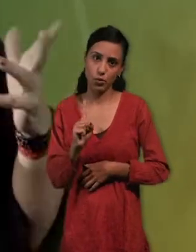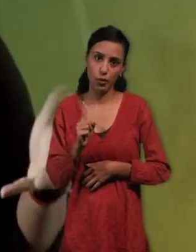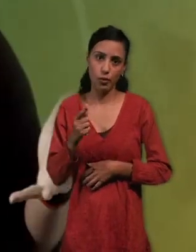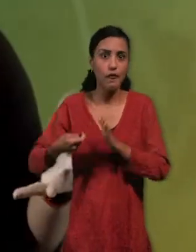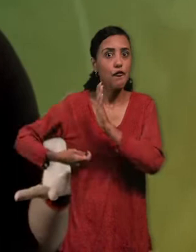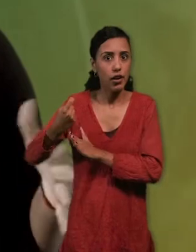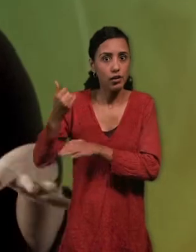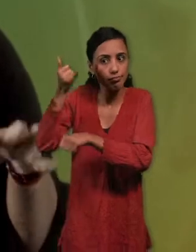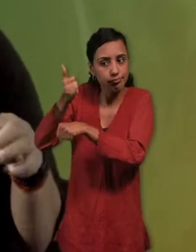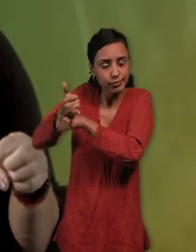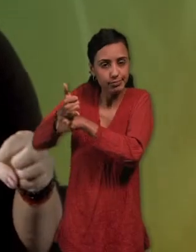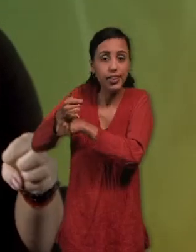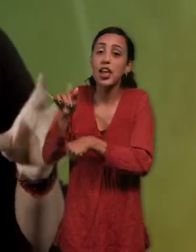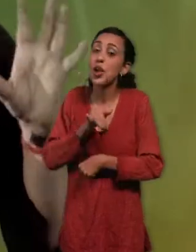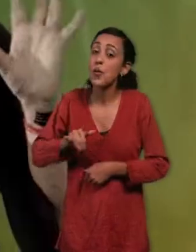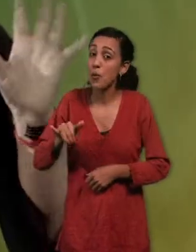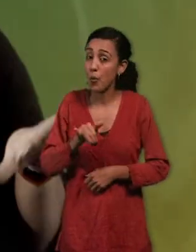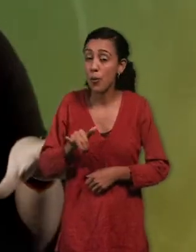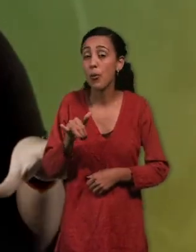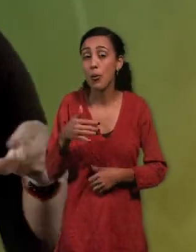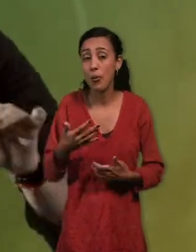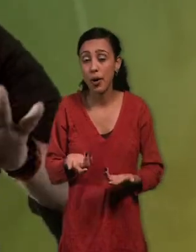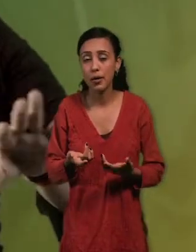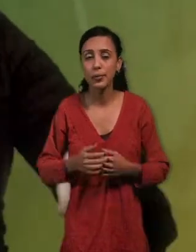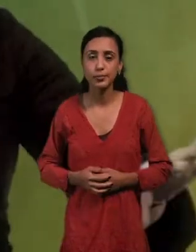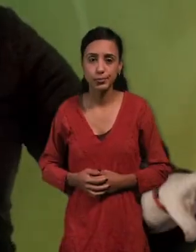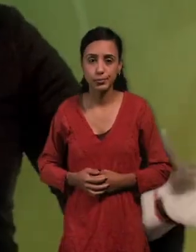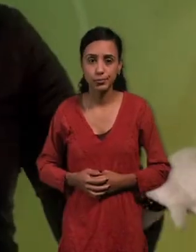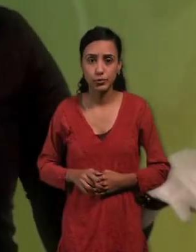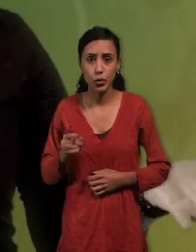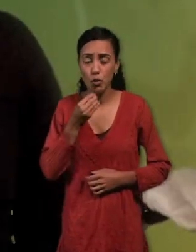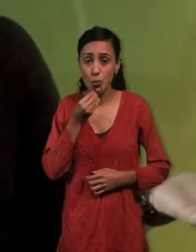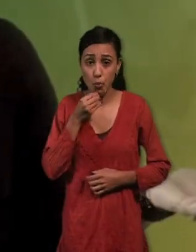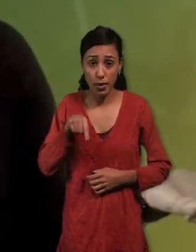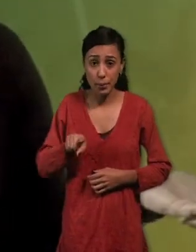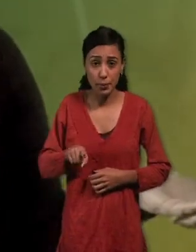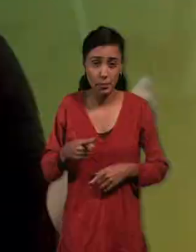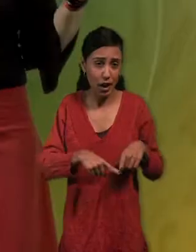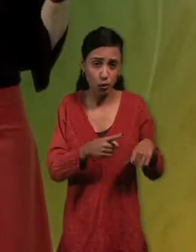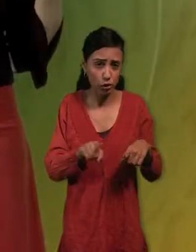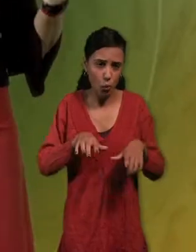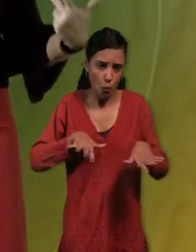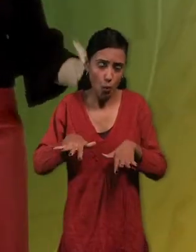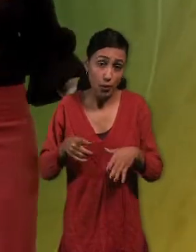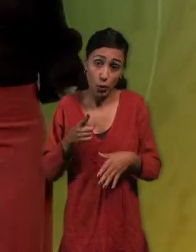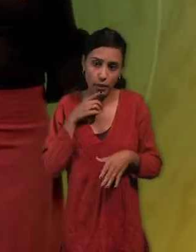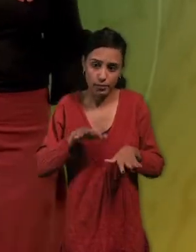Otra cosa importante es que en animación, stop motion, no se deben mover los elementos que no están en movimiento. Por ejemplo, si yo estoy hablando aquí